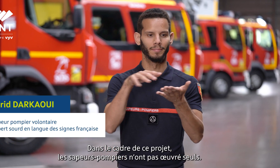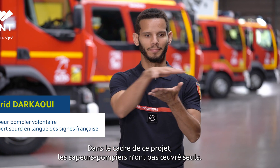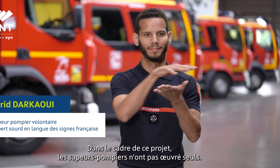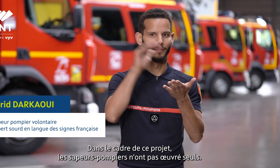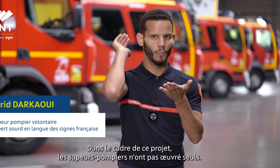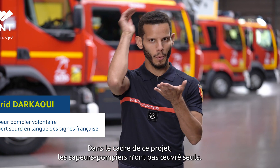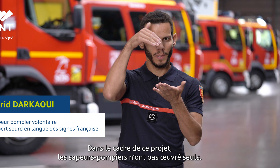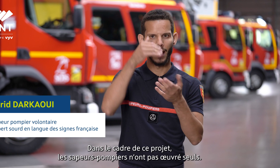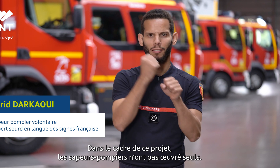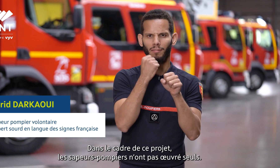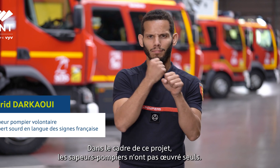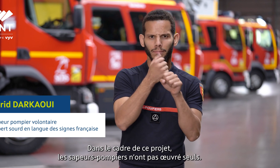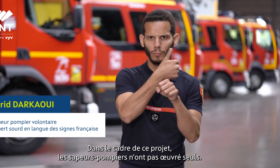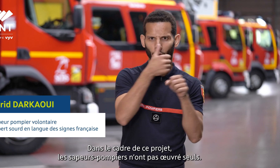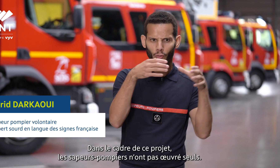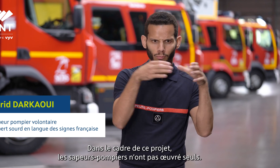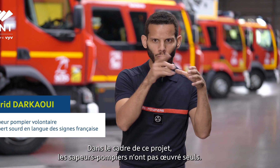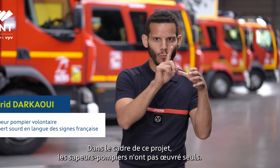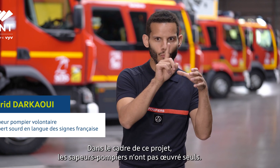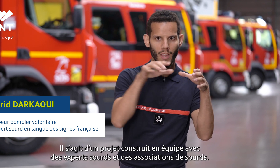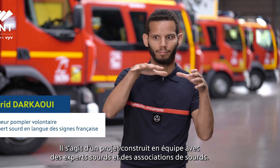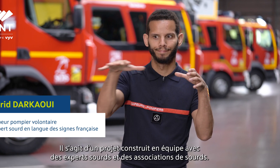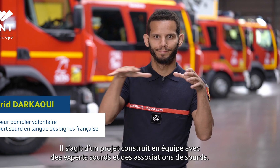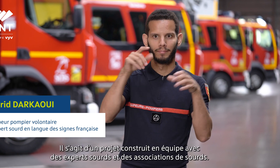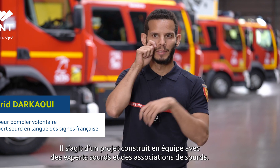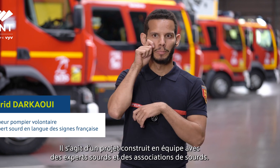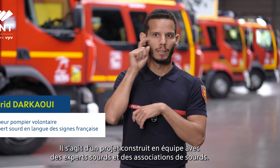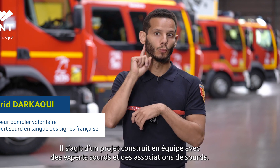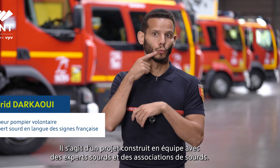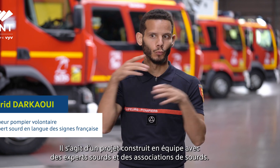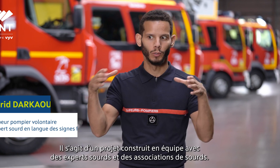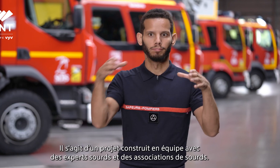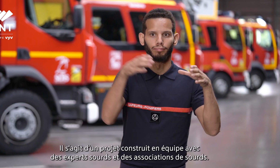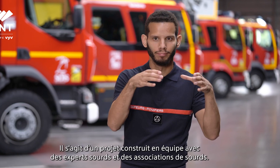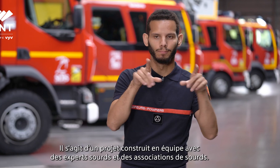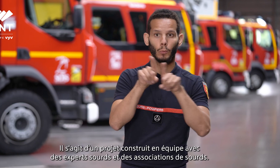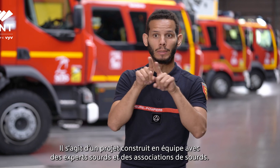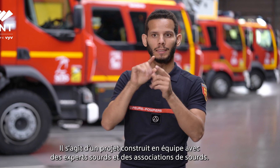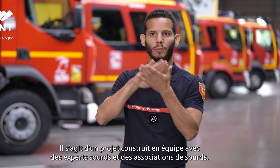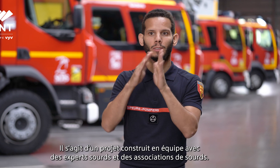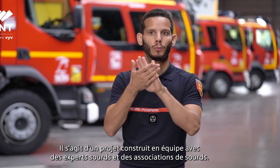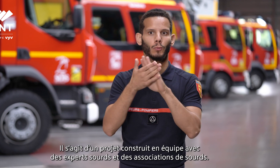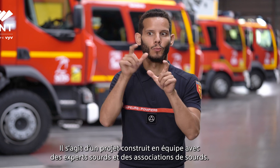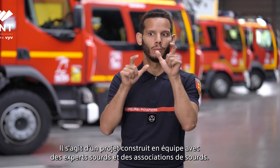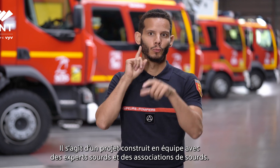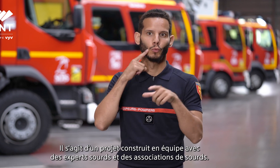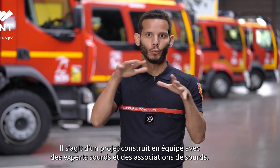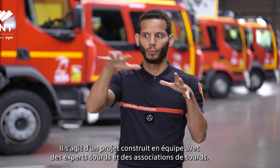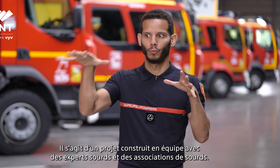ce projet, les sapeurs-pompiers n'ont pas œuvré seuls. Il s'agit d'un projet construit en équipe avec des experts sourds et des associations